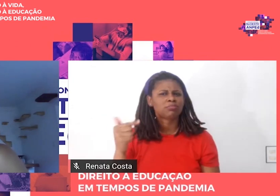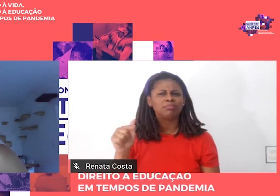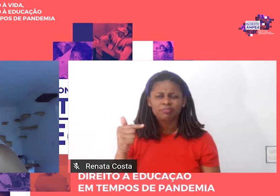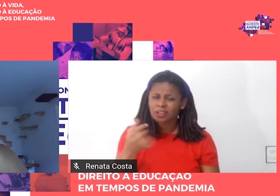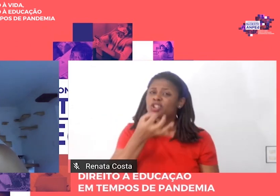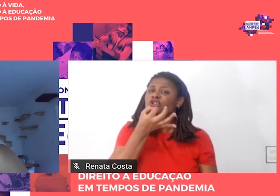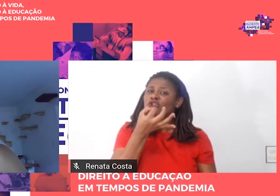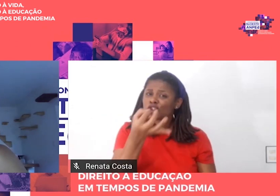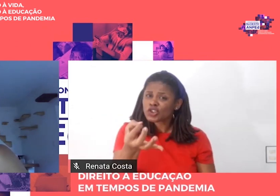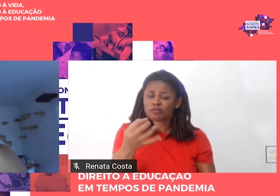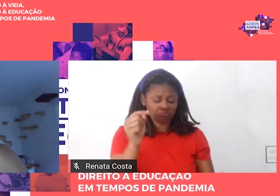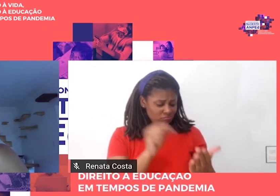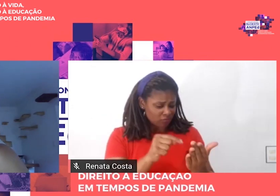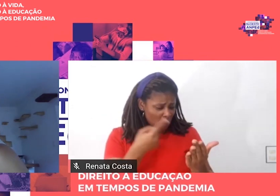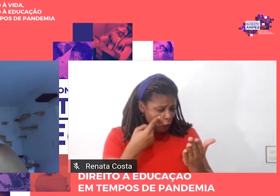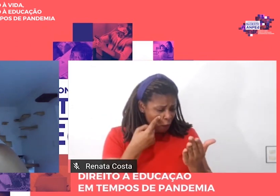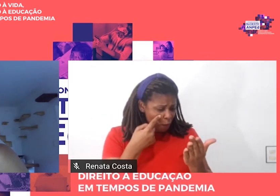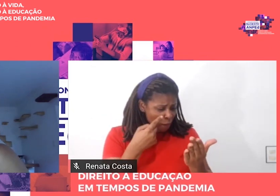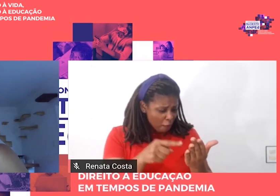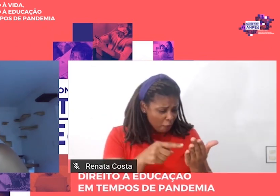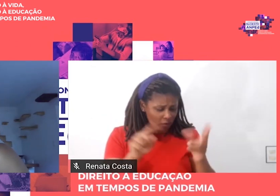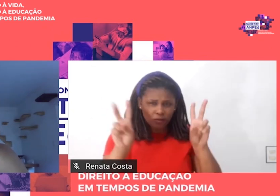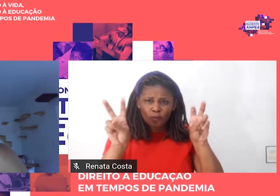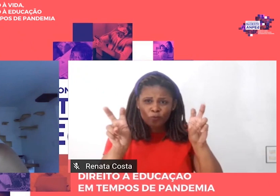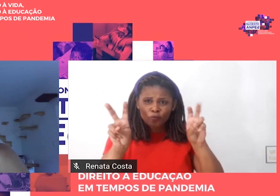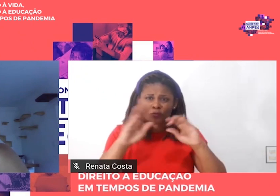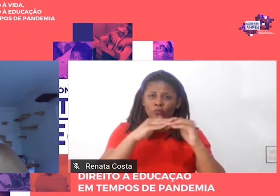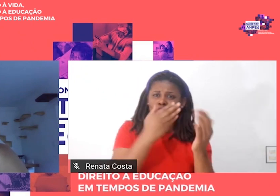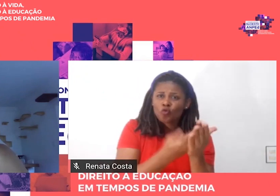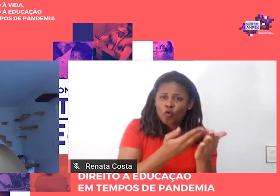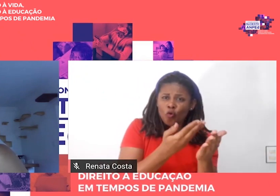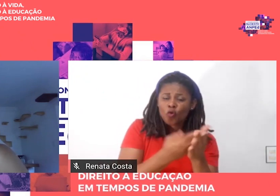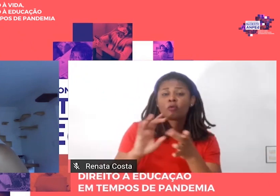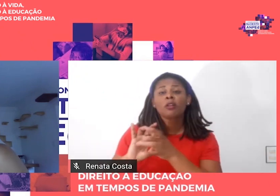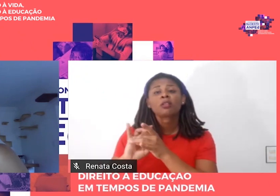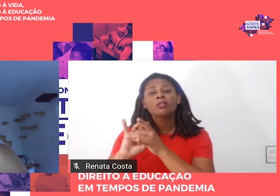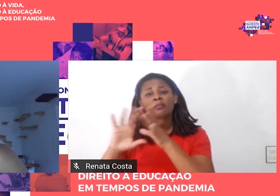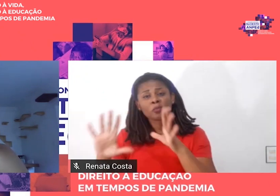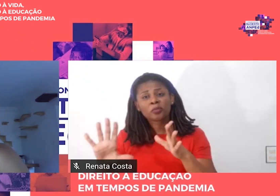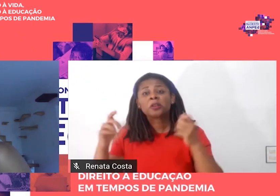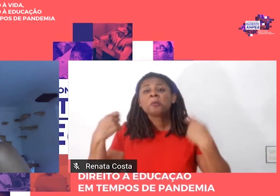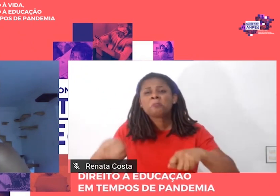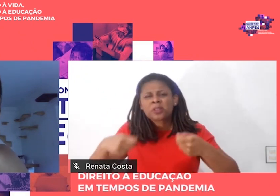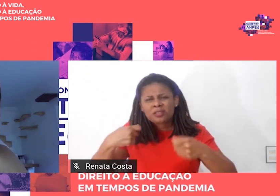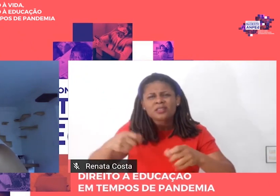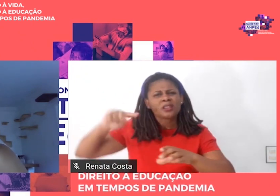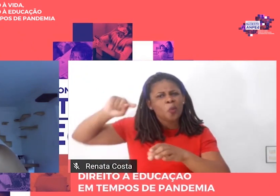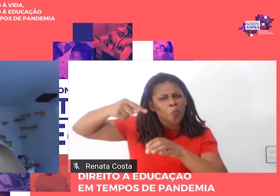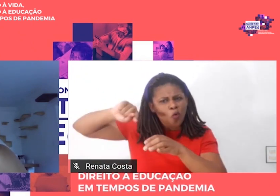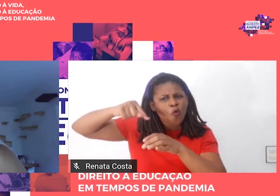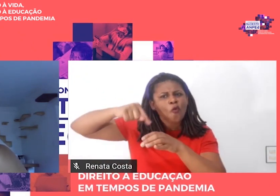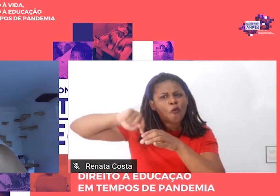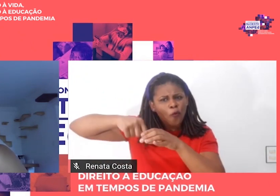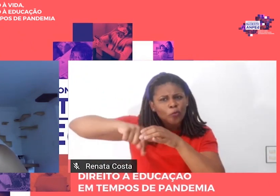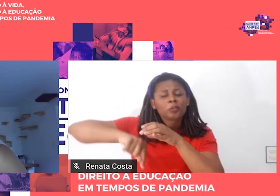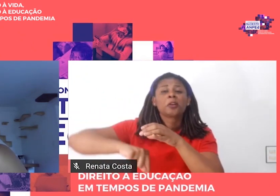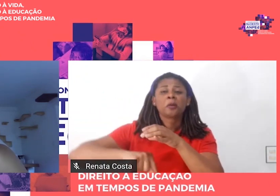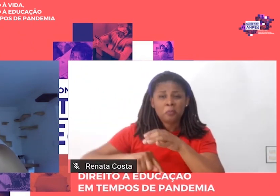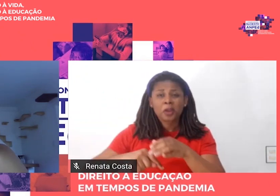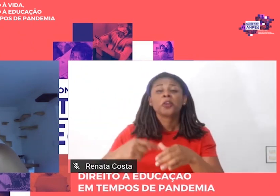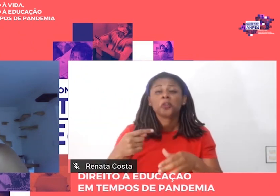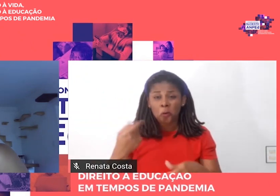a qual eu me deparei em escola e democracia exigiu aprofundamento e me levou a outras leituras.